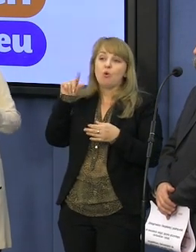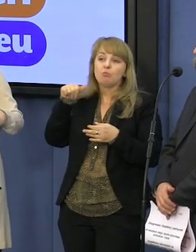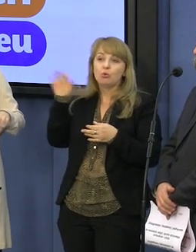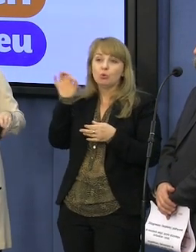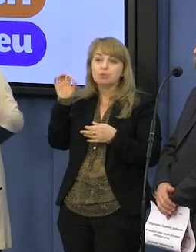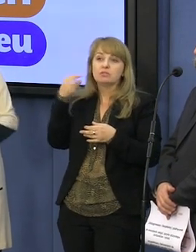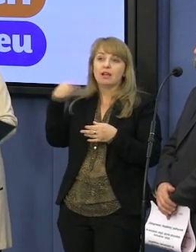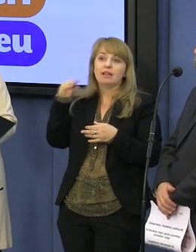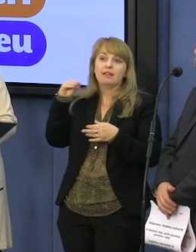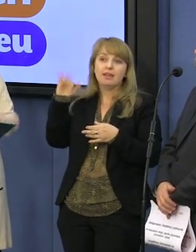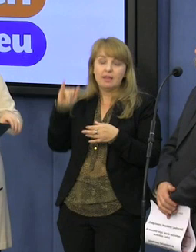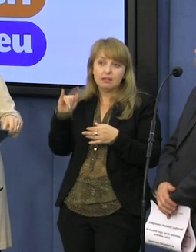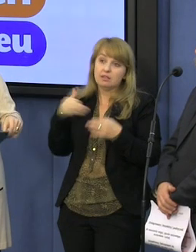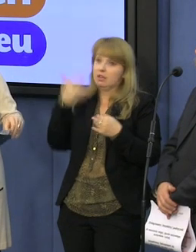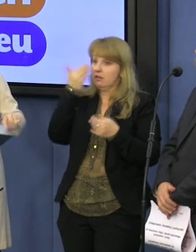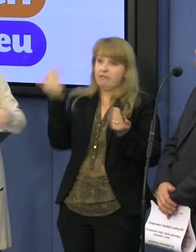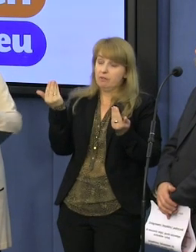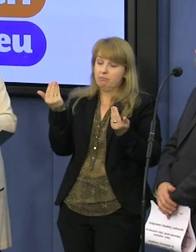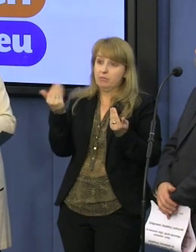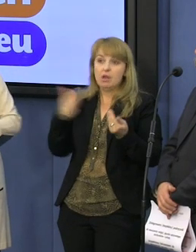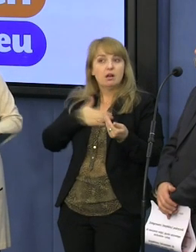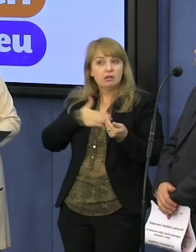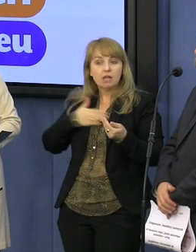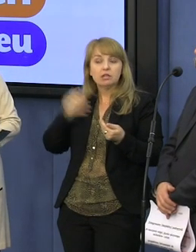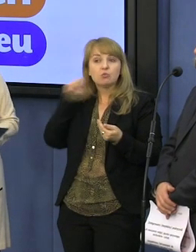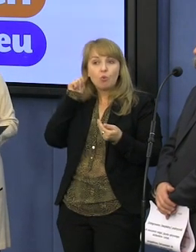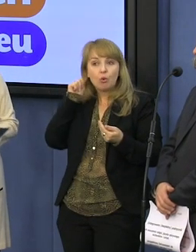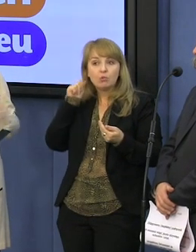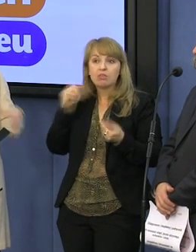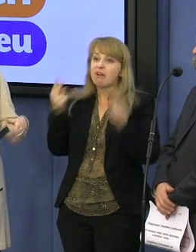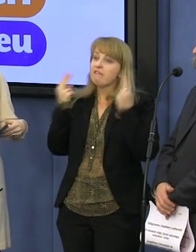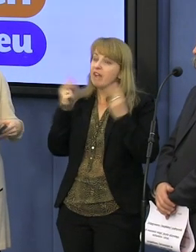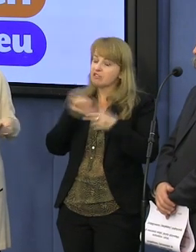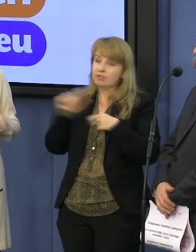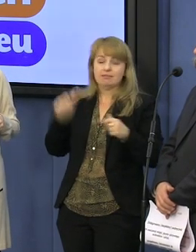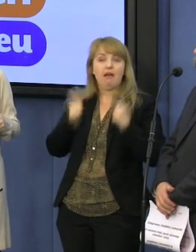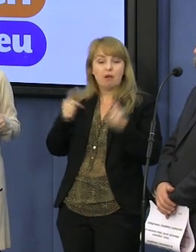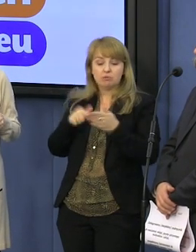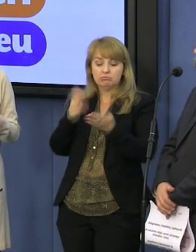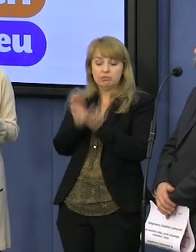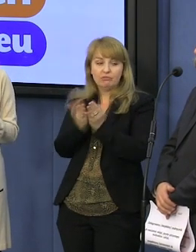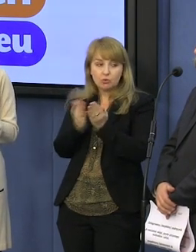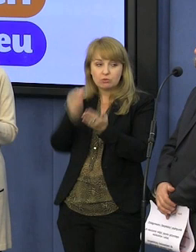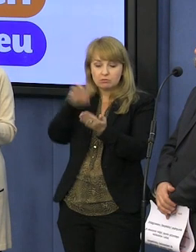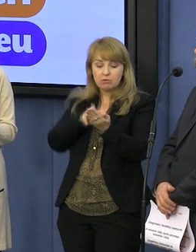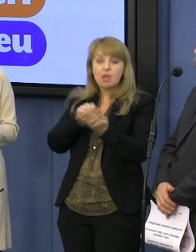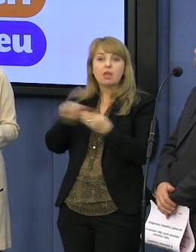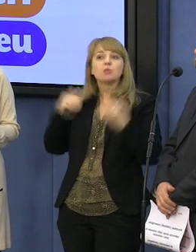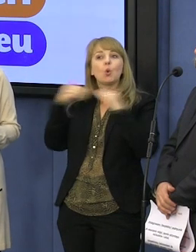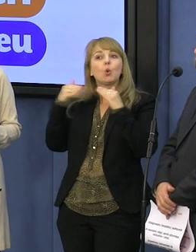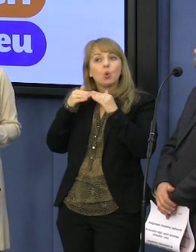Dla nas kobiet najważniejszą kwestią jest, aby w tym podręczniku znalazły się treści dotyczące